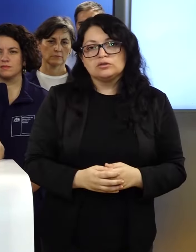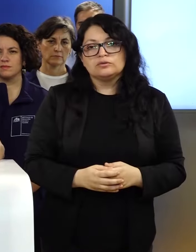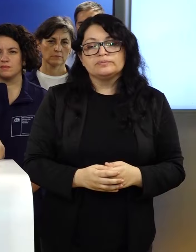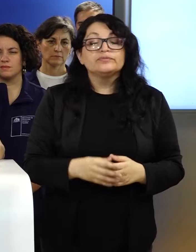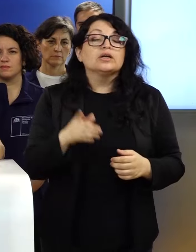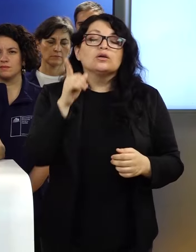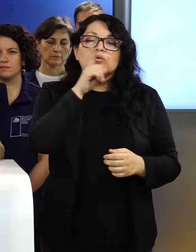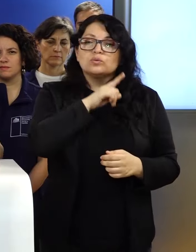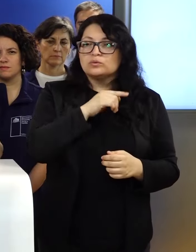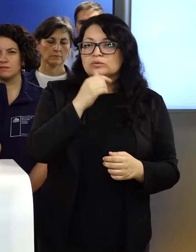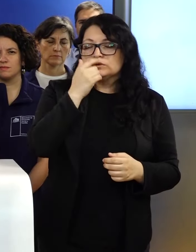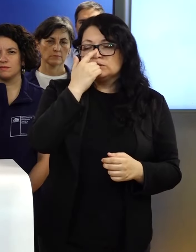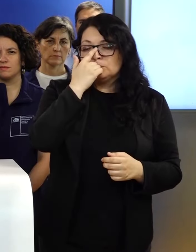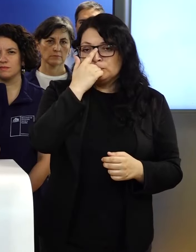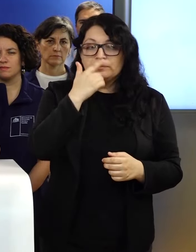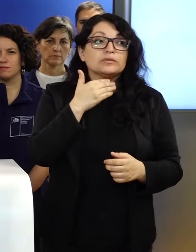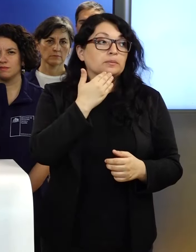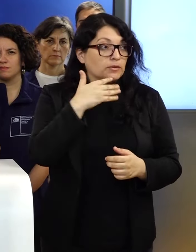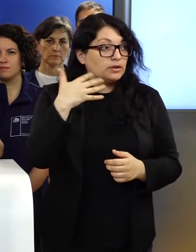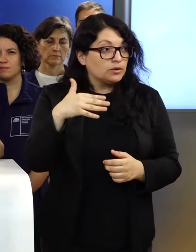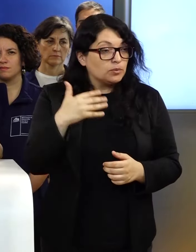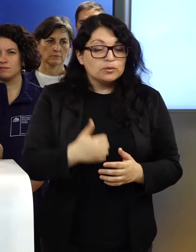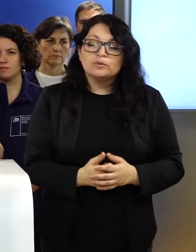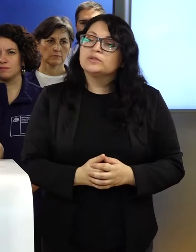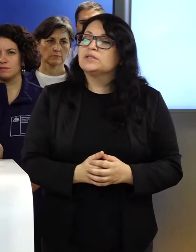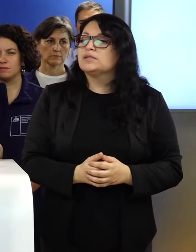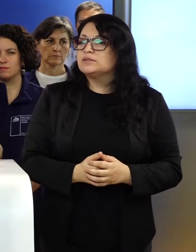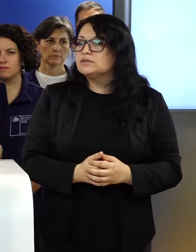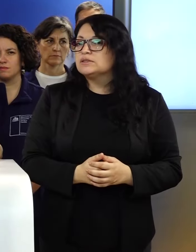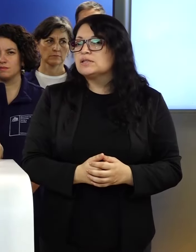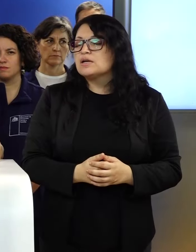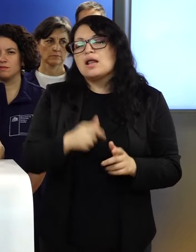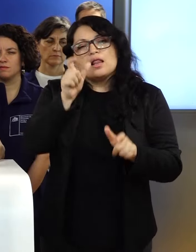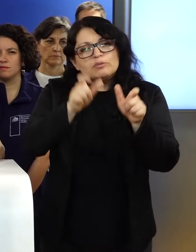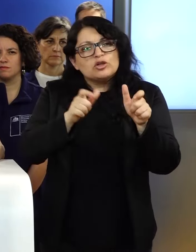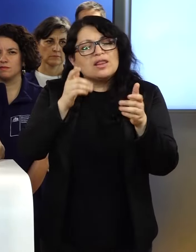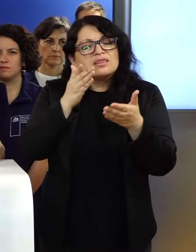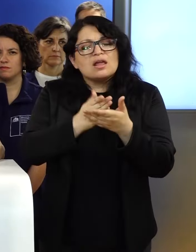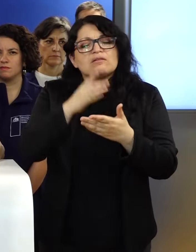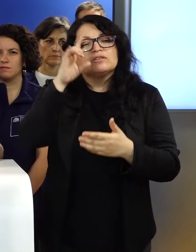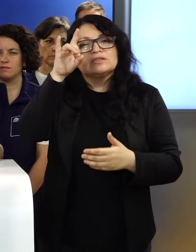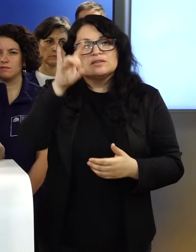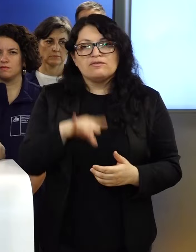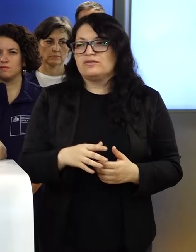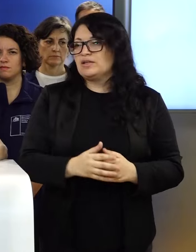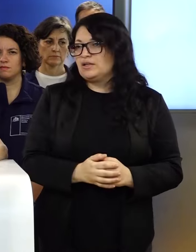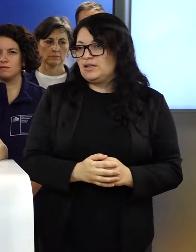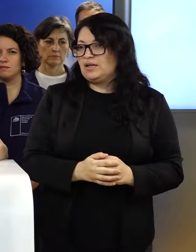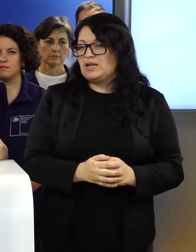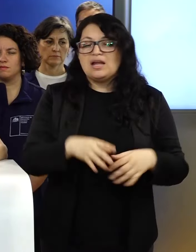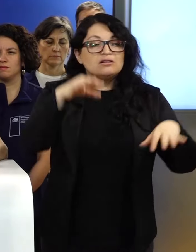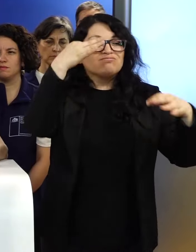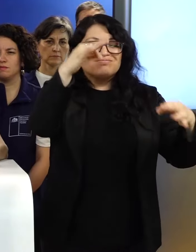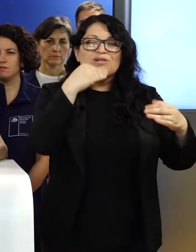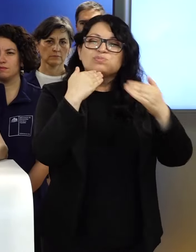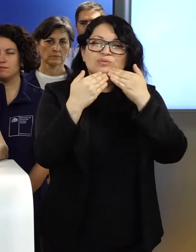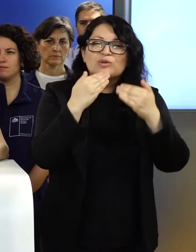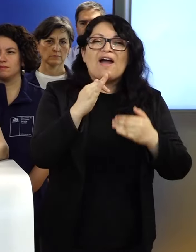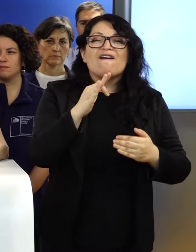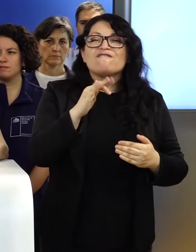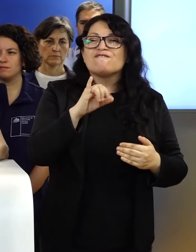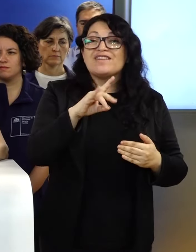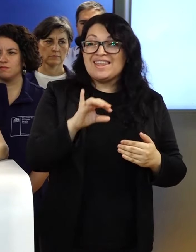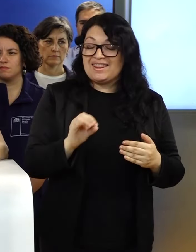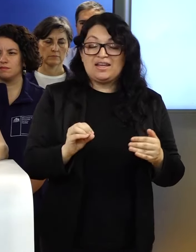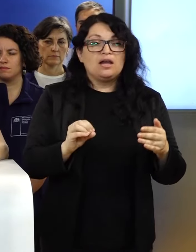Por último, es muy importante que las personas sepan que el trabajo de levantamiento de la ficha FIBE, que es